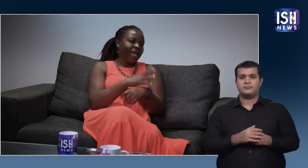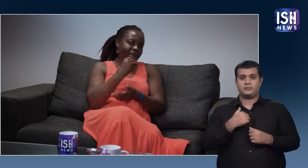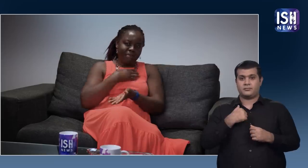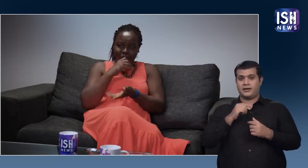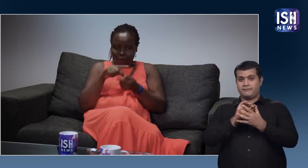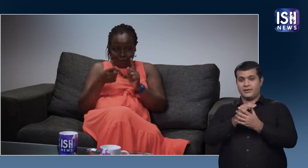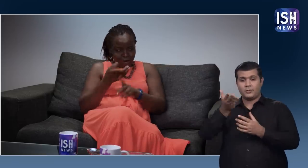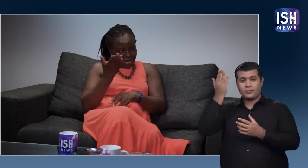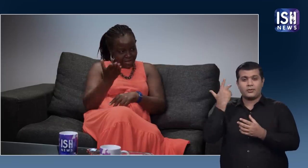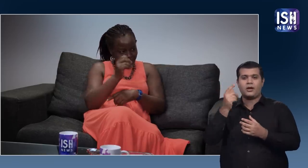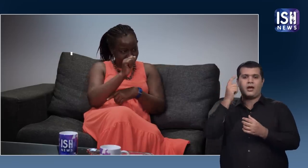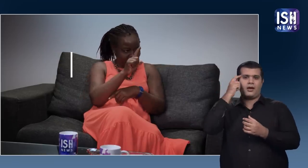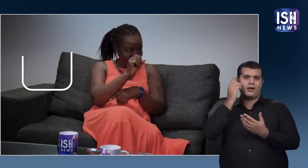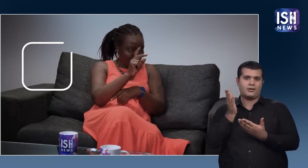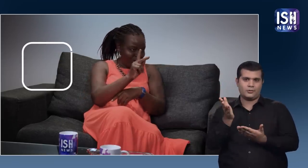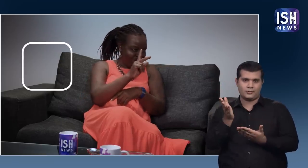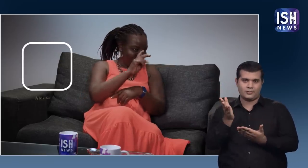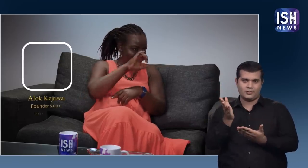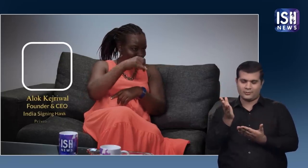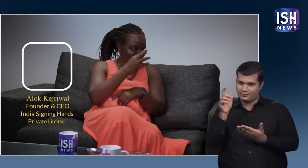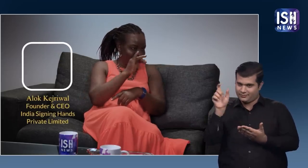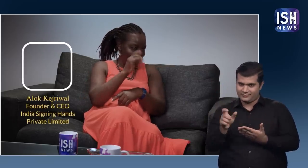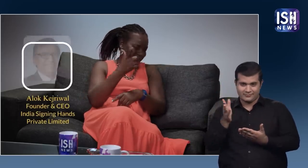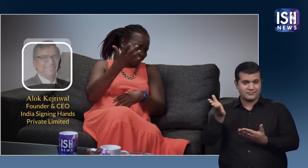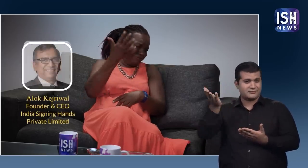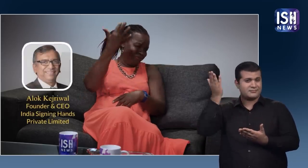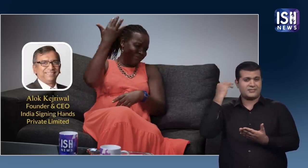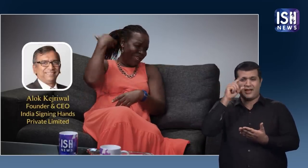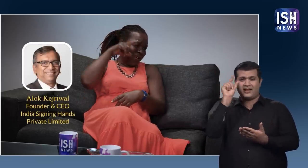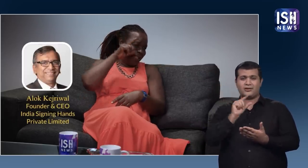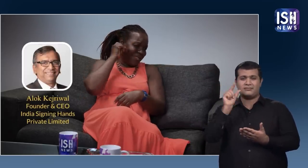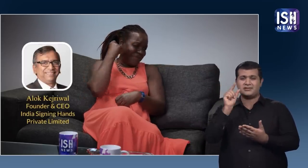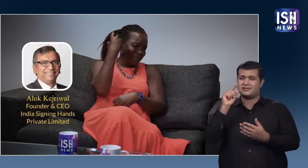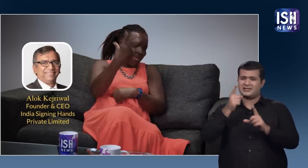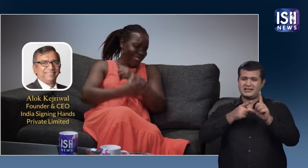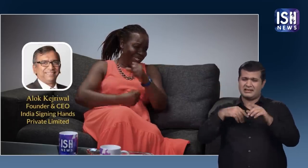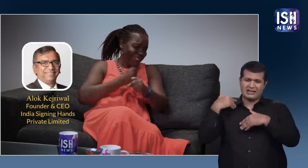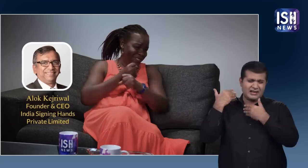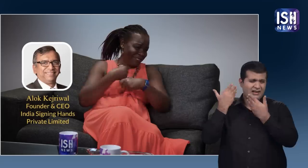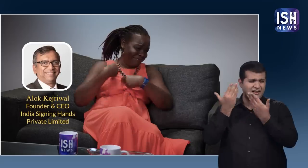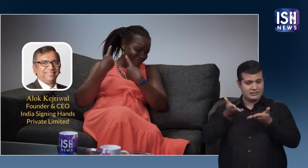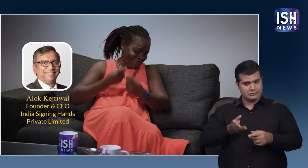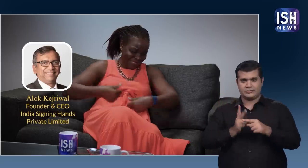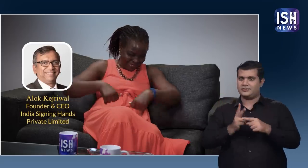मेरे दोस्त अलोग केच्रिवाल है। हम डाड़ेट में एक दूसरे से मिले और तप्ट से दोस्त है।